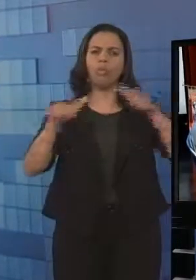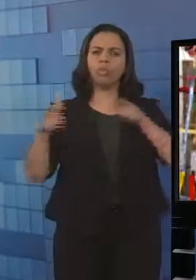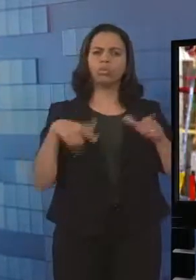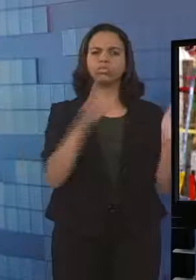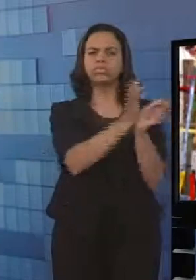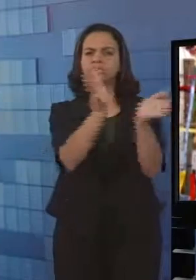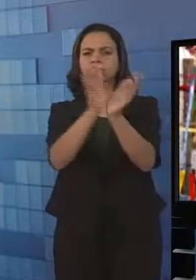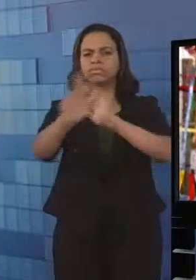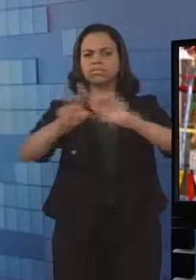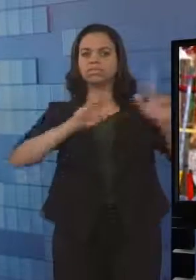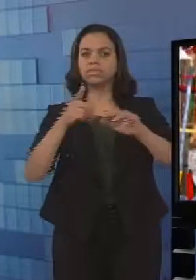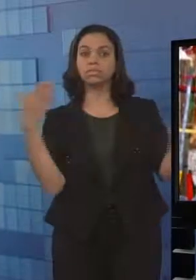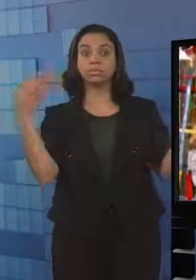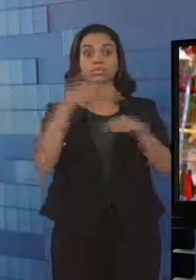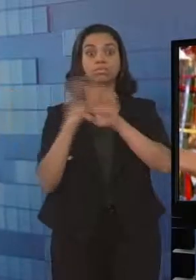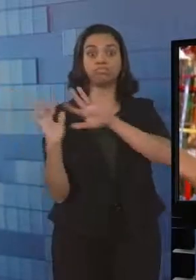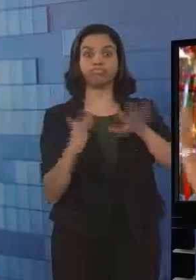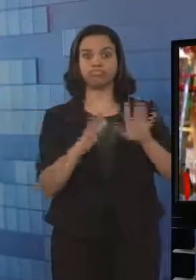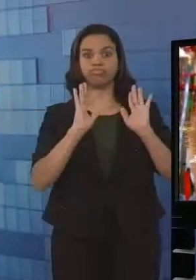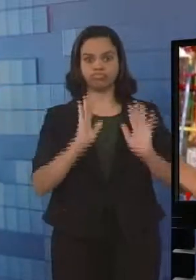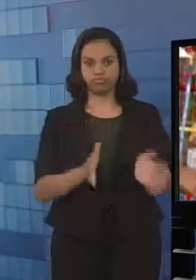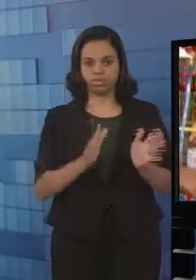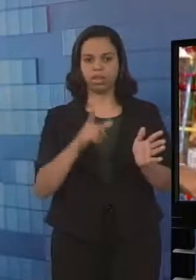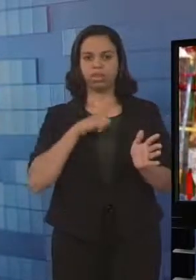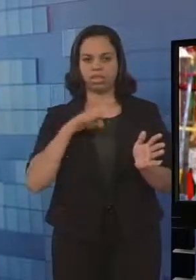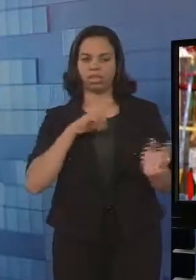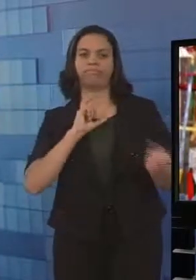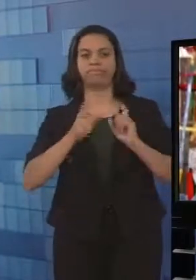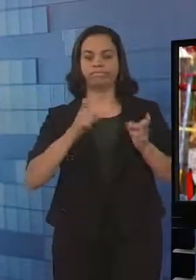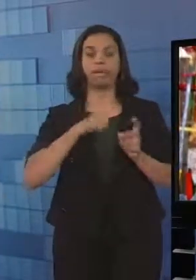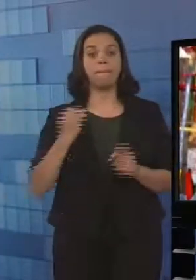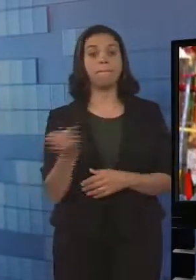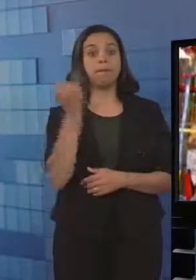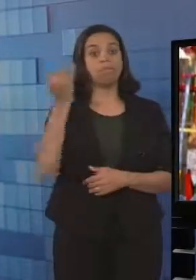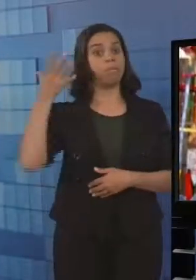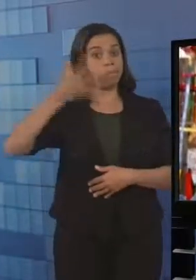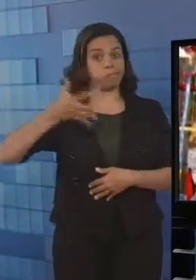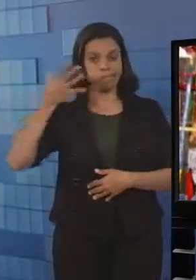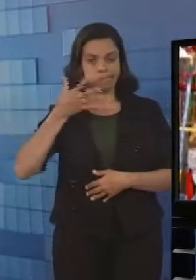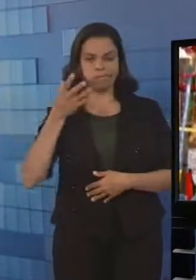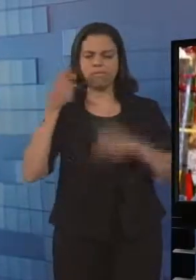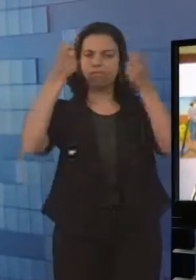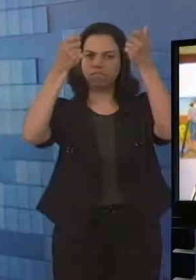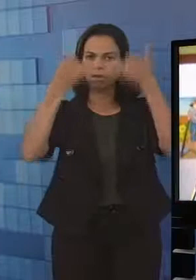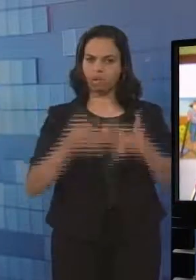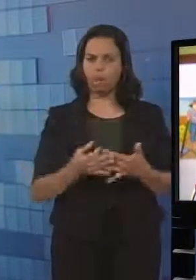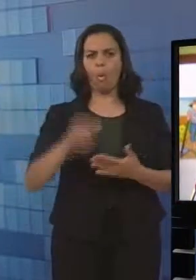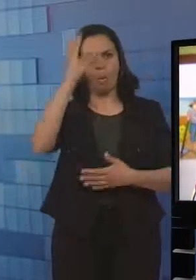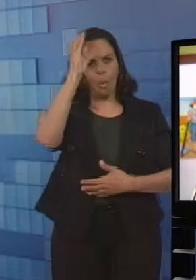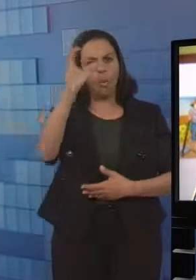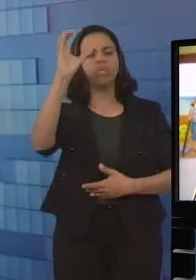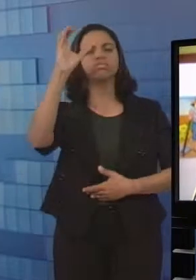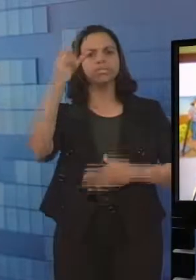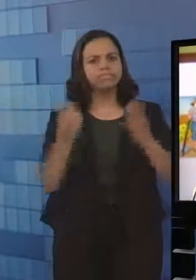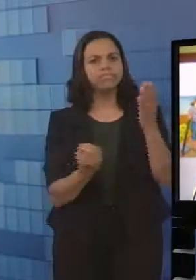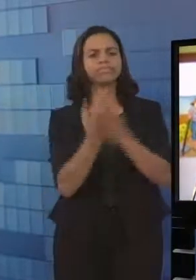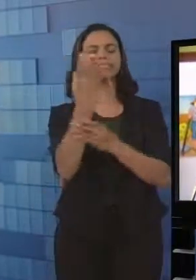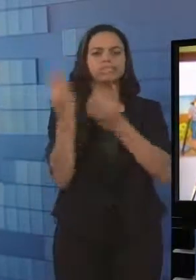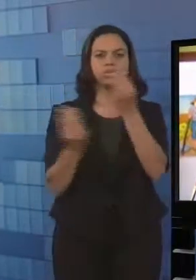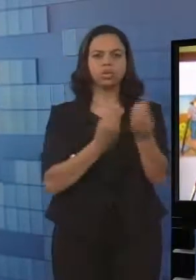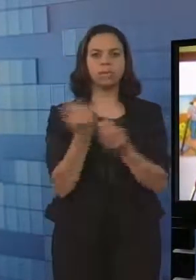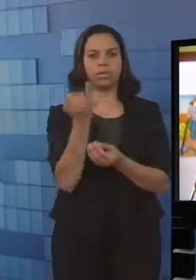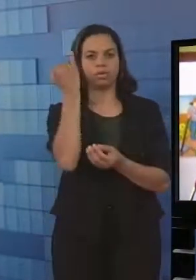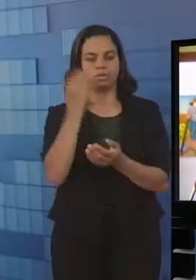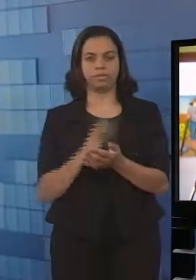presença. O coordenador do Centro de Cultura destacou a importância da discussão da promoção da cultura. É muito importante ter, como está